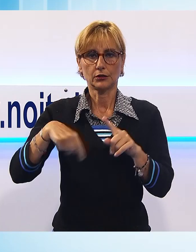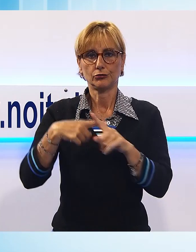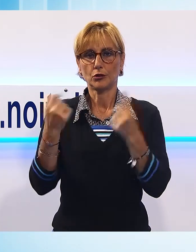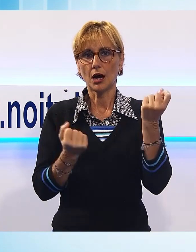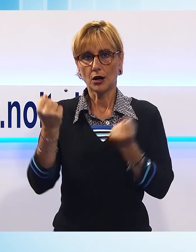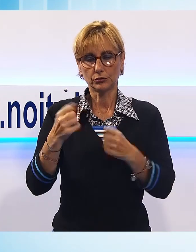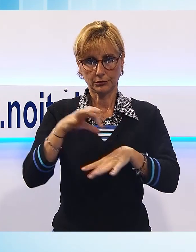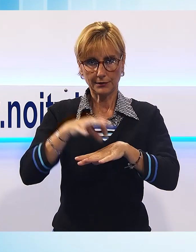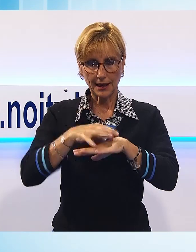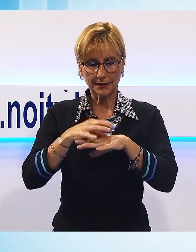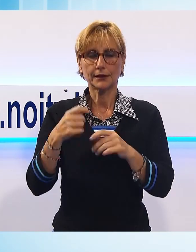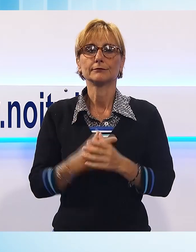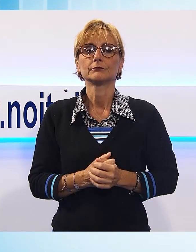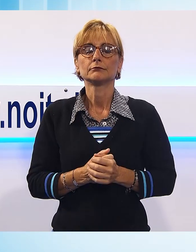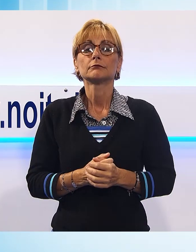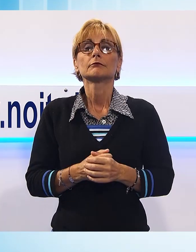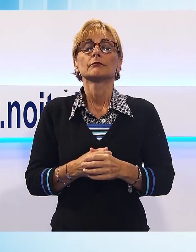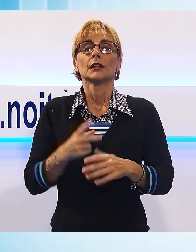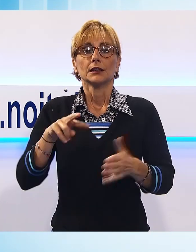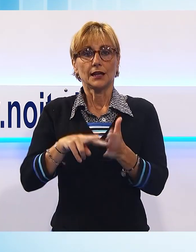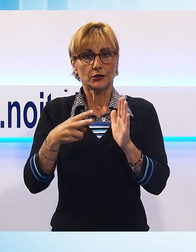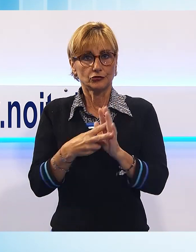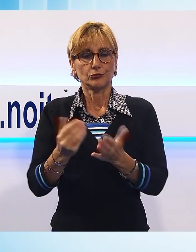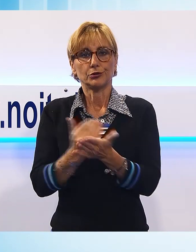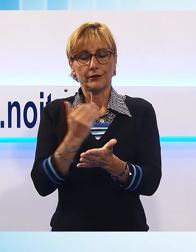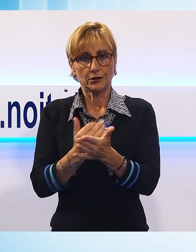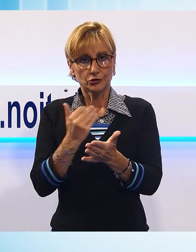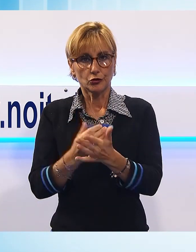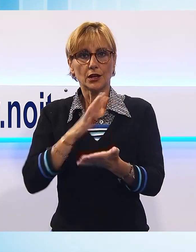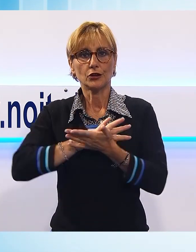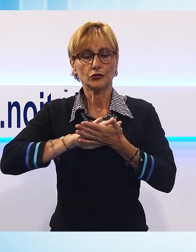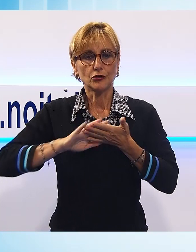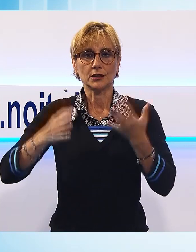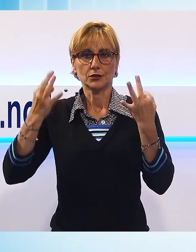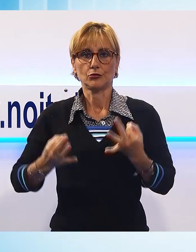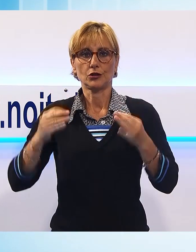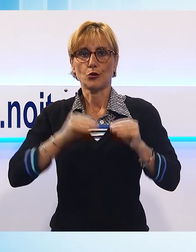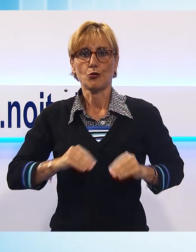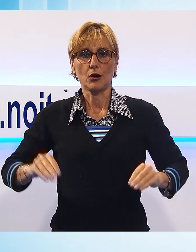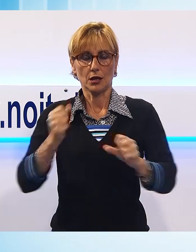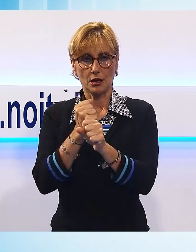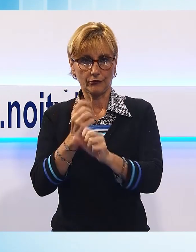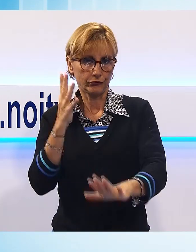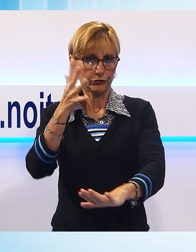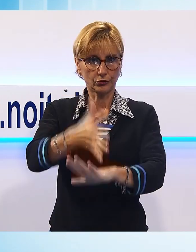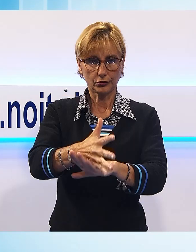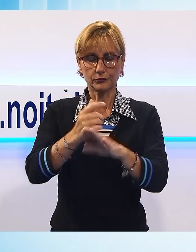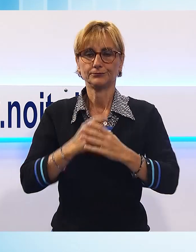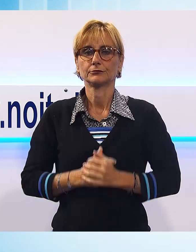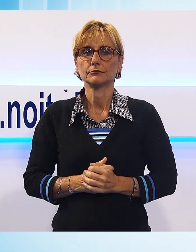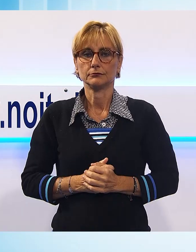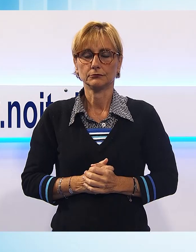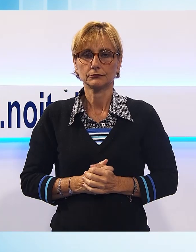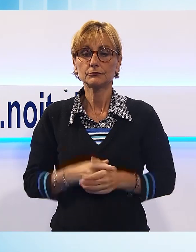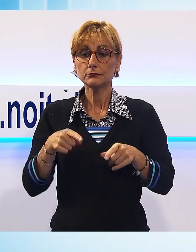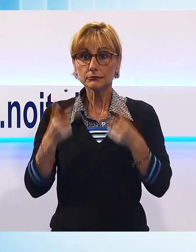tecnici della prevenzione, igiene e sicurezza nei luoghi di lavoro. E adesso andiamo ad un incidente stradale che si è verificato sul